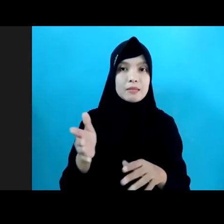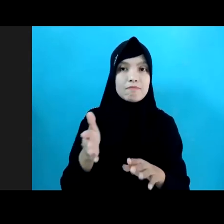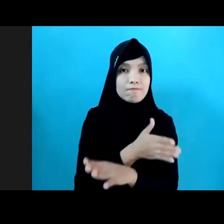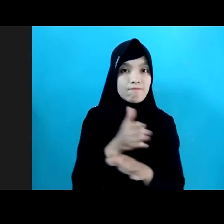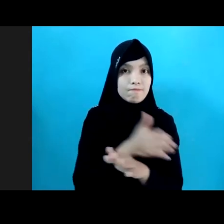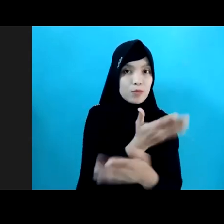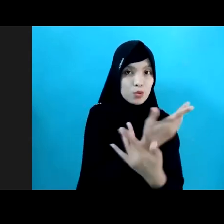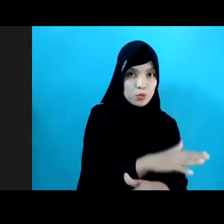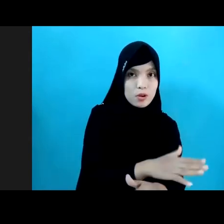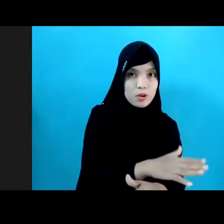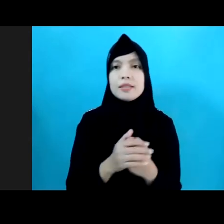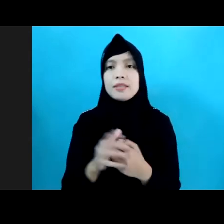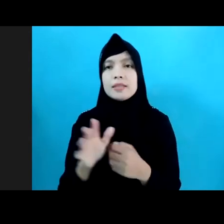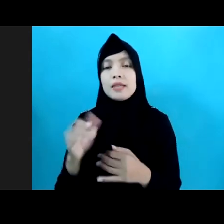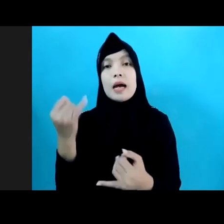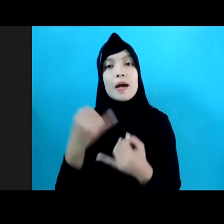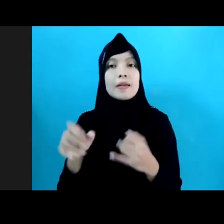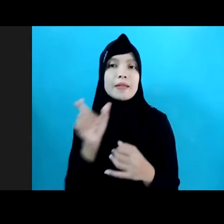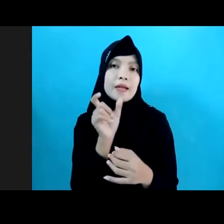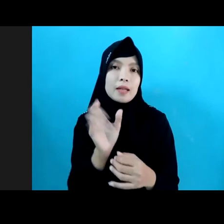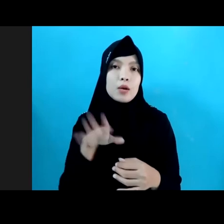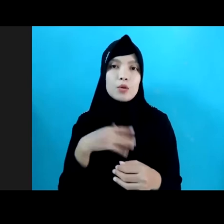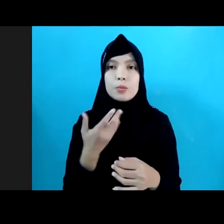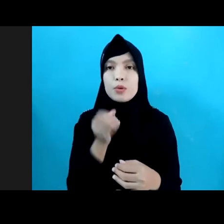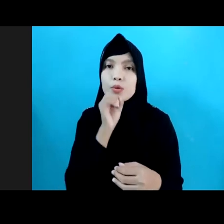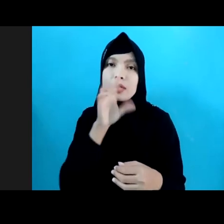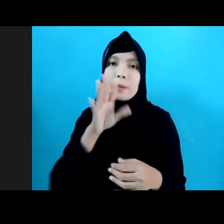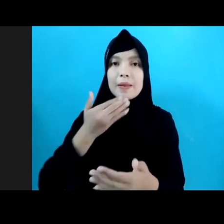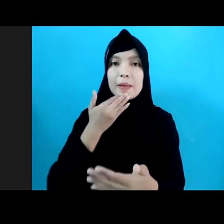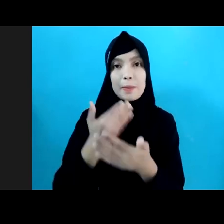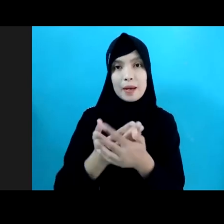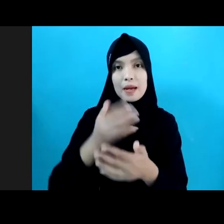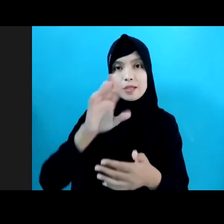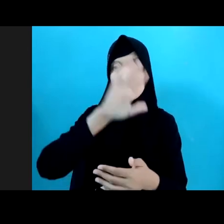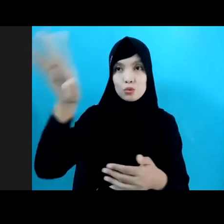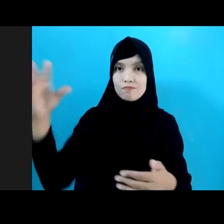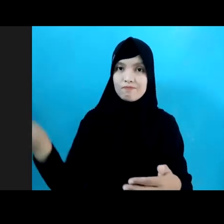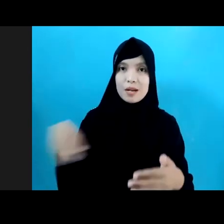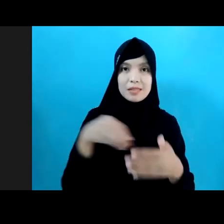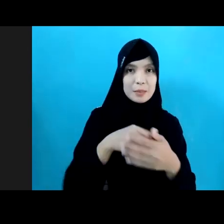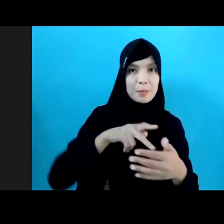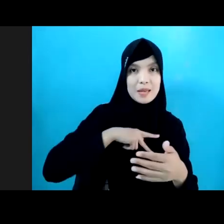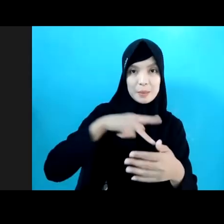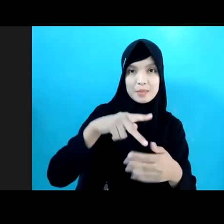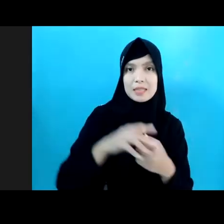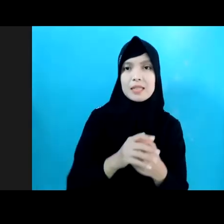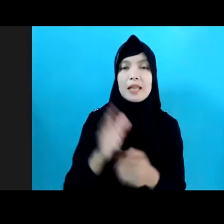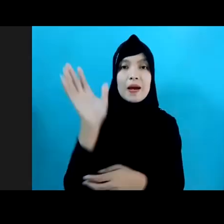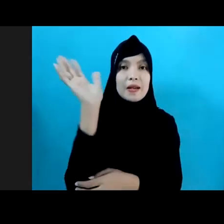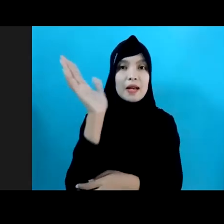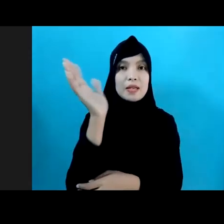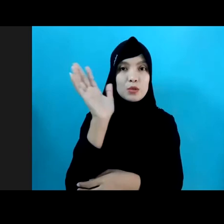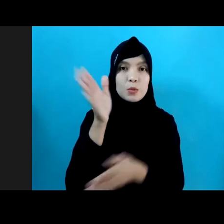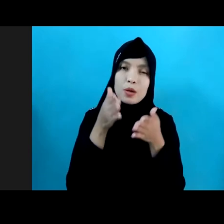akhir kata saya ingin mengucapkan terima kasih atas partisipasi para peserta, para narasumber,